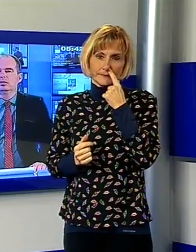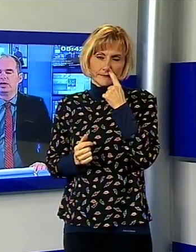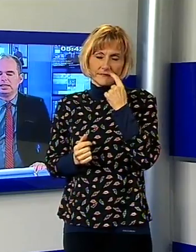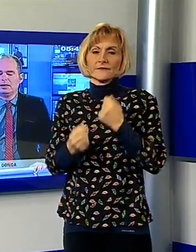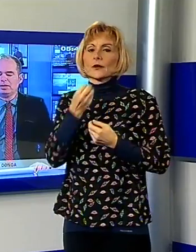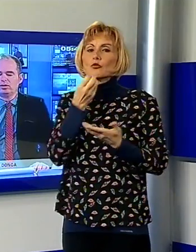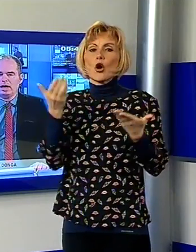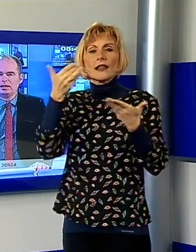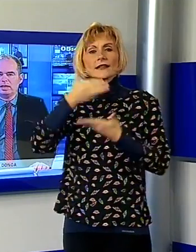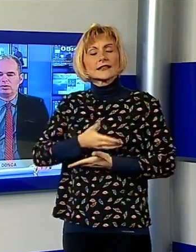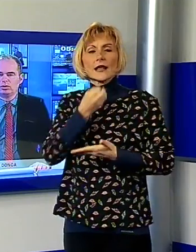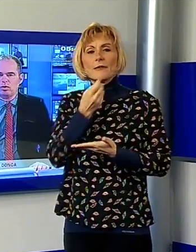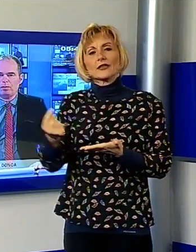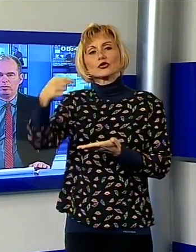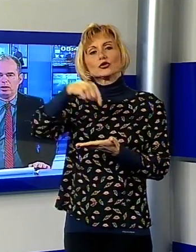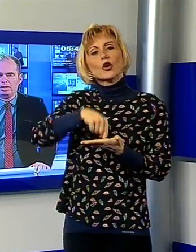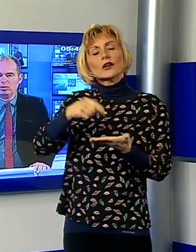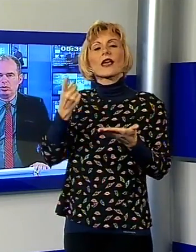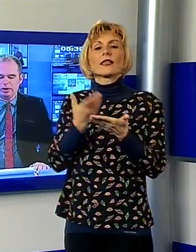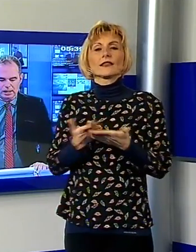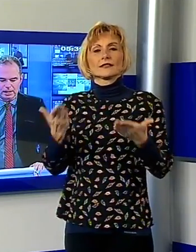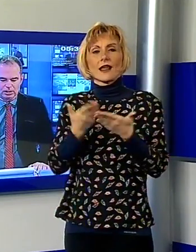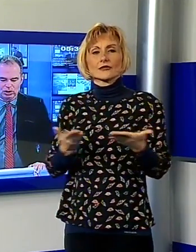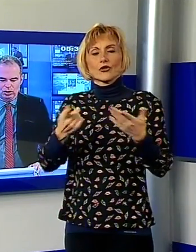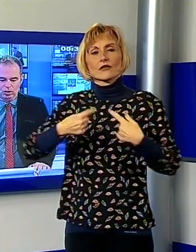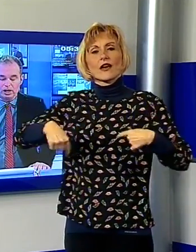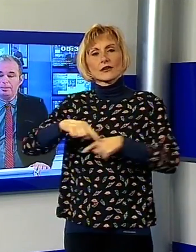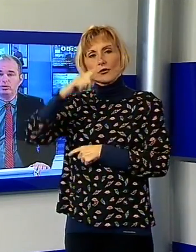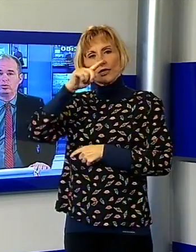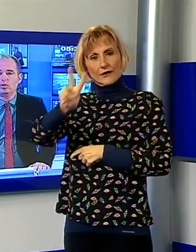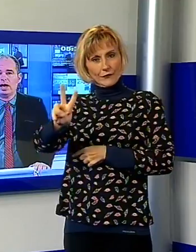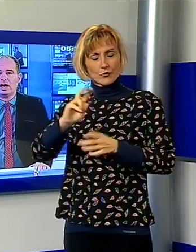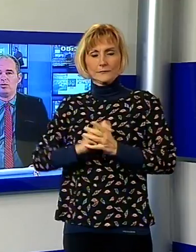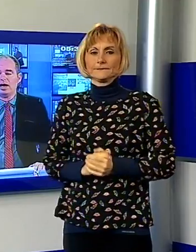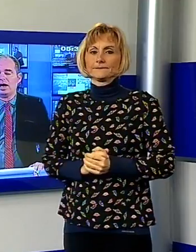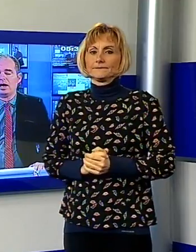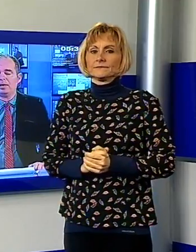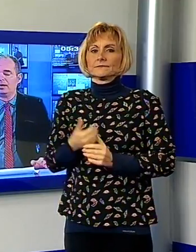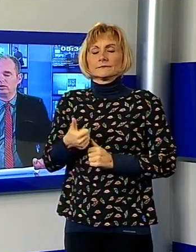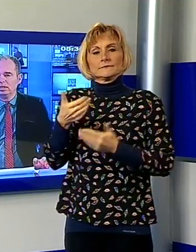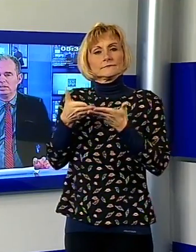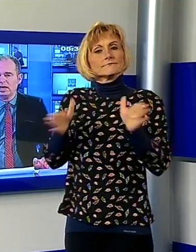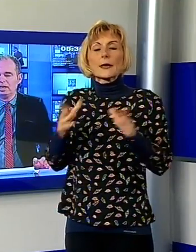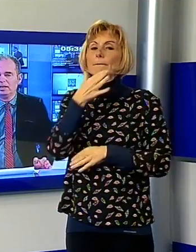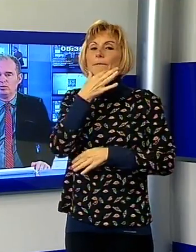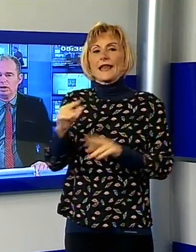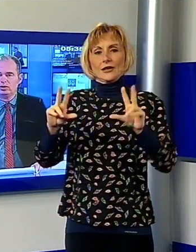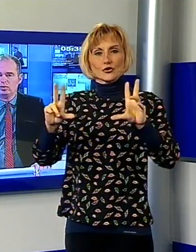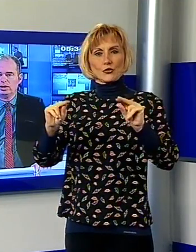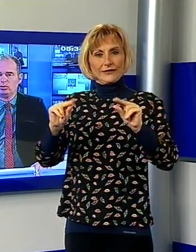Buonasera, ben trovati a questo nuovo appuntamento con il TGNO. In apertura una bella notizia, l'inaugurazione di una